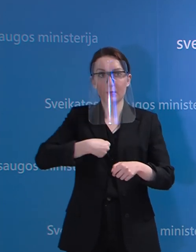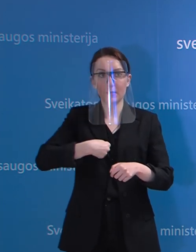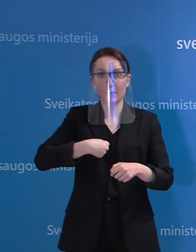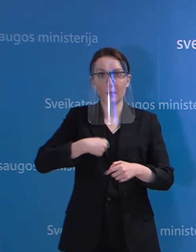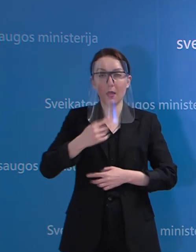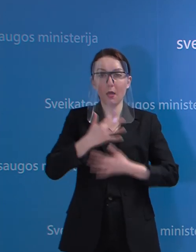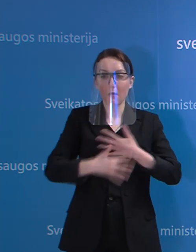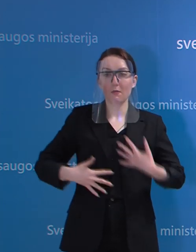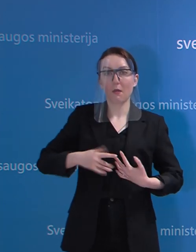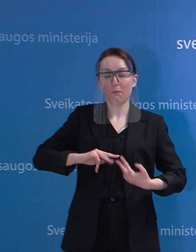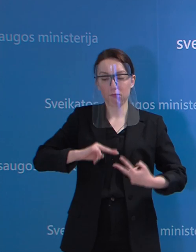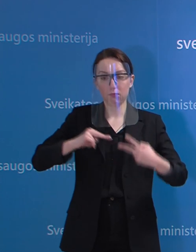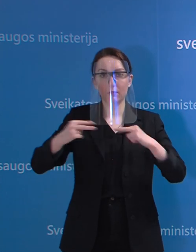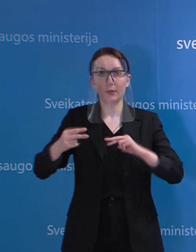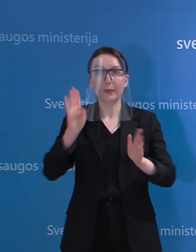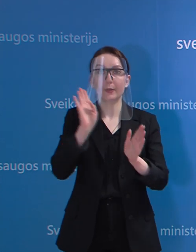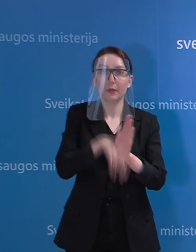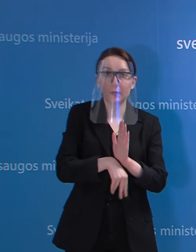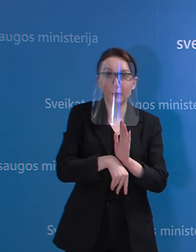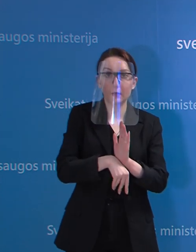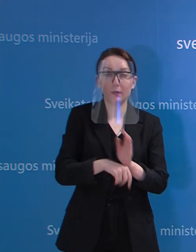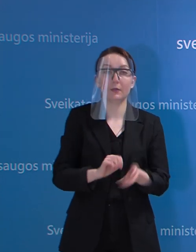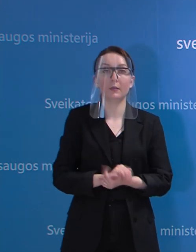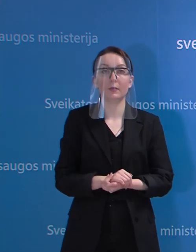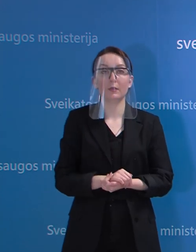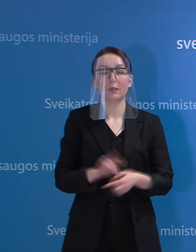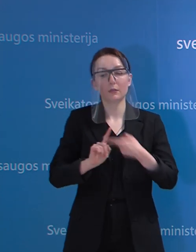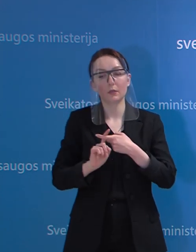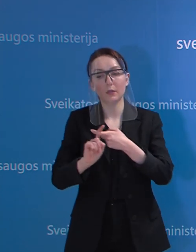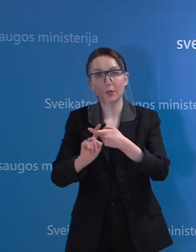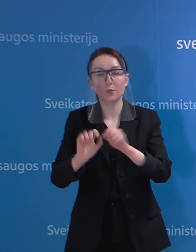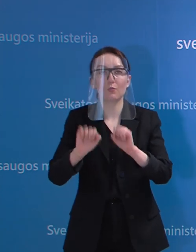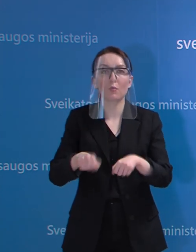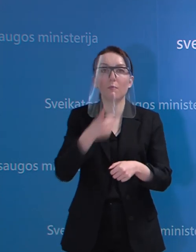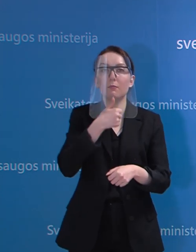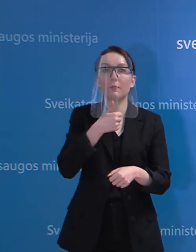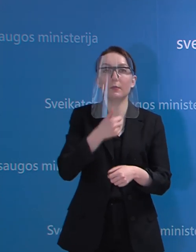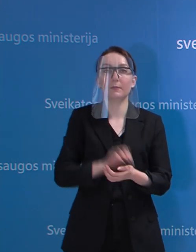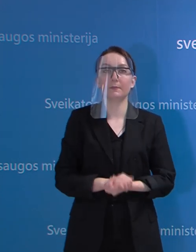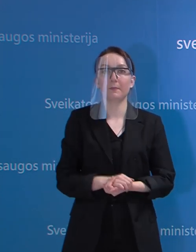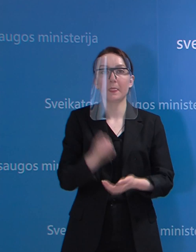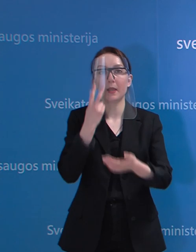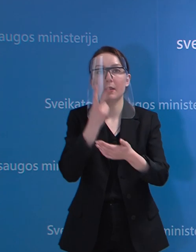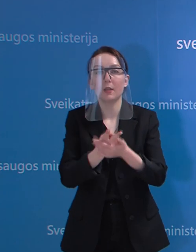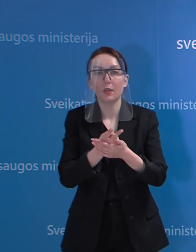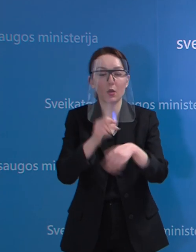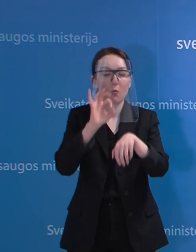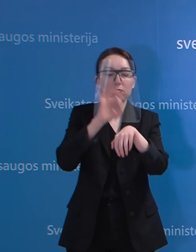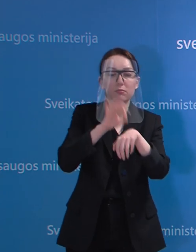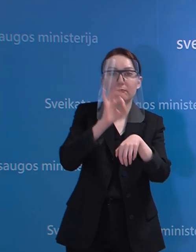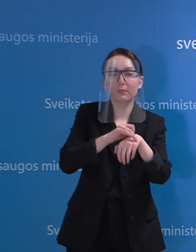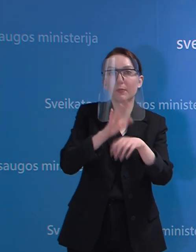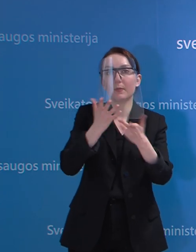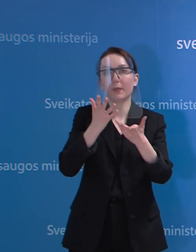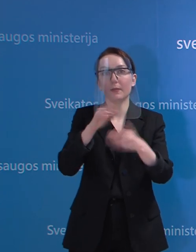pakitimus, kurie gali ir matyti turi įtakos lygos baigčiai arba net ir paciento